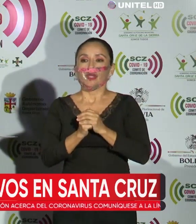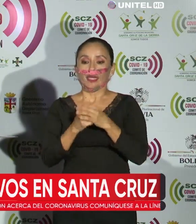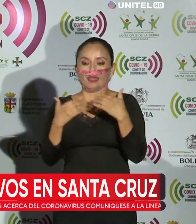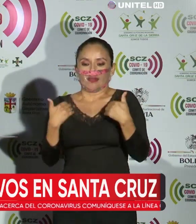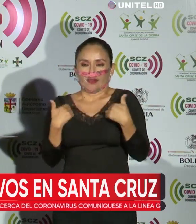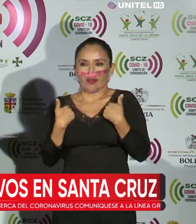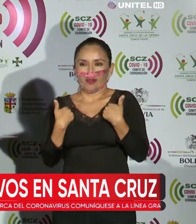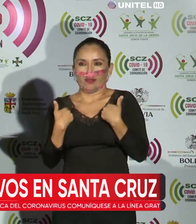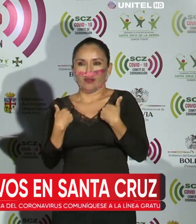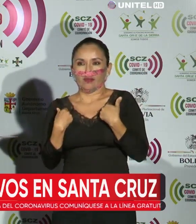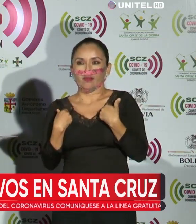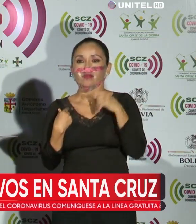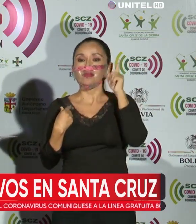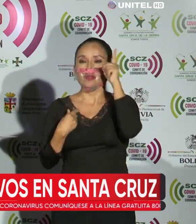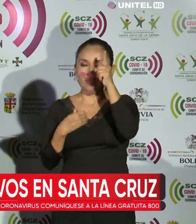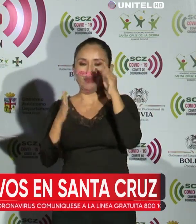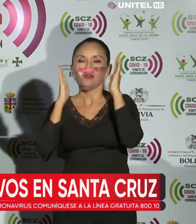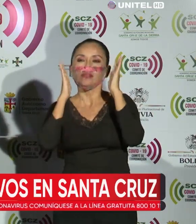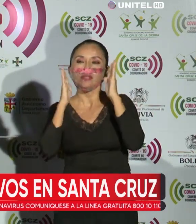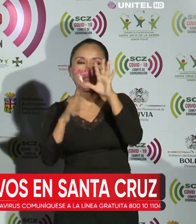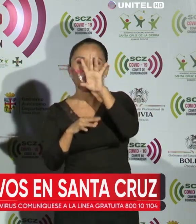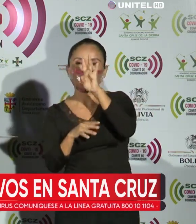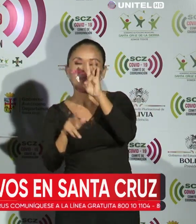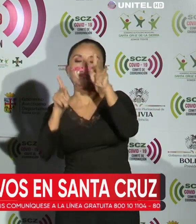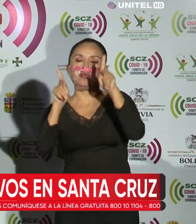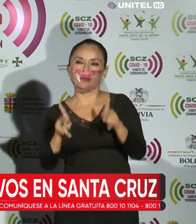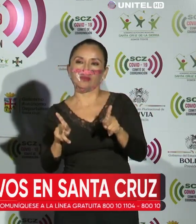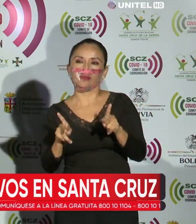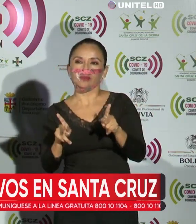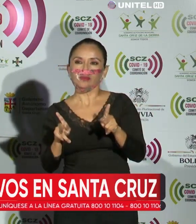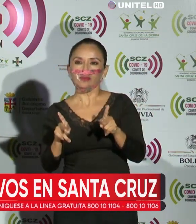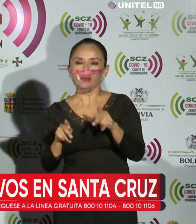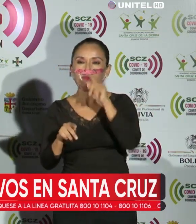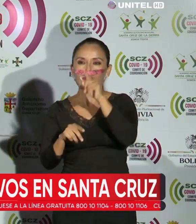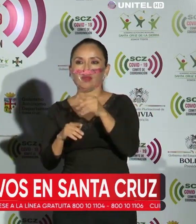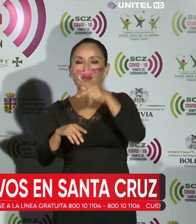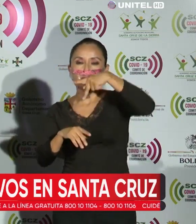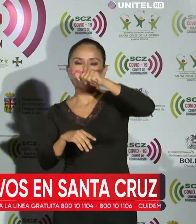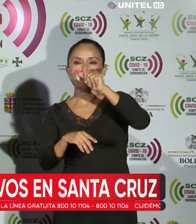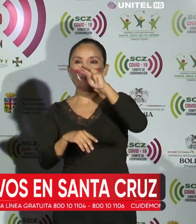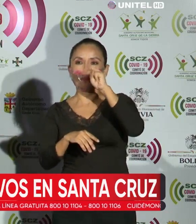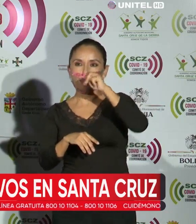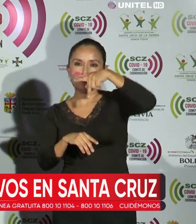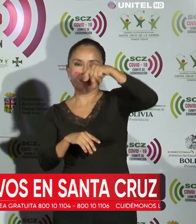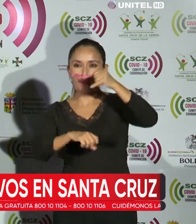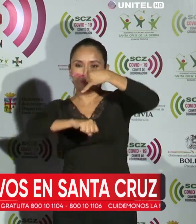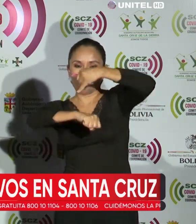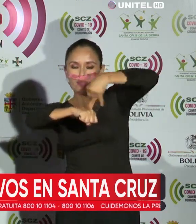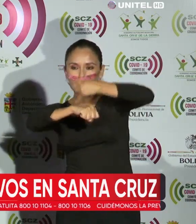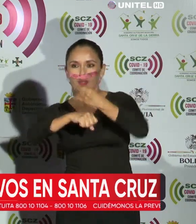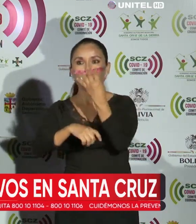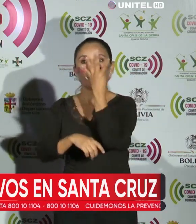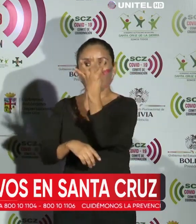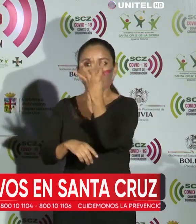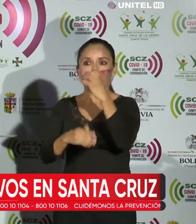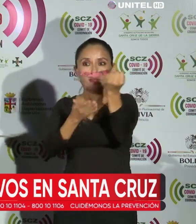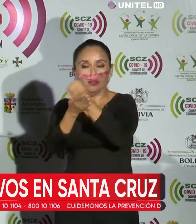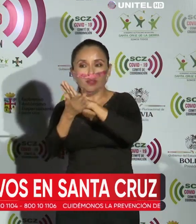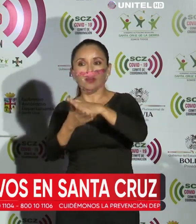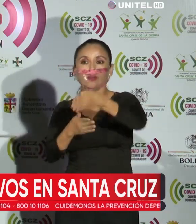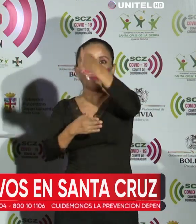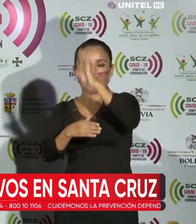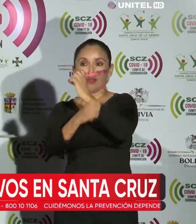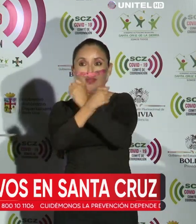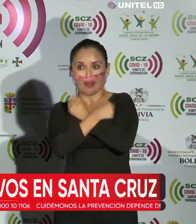tenemos recibiendo atención médica siete personas en la pampa de la isla, cuatro en el San Juan de Dios y una